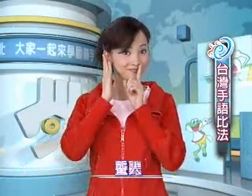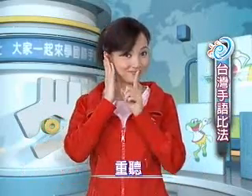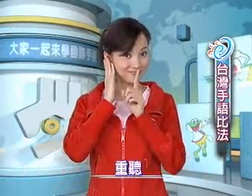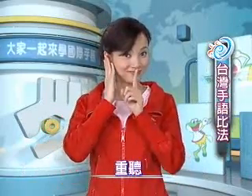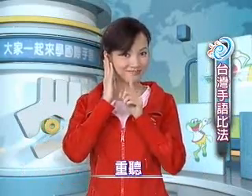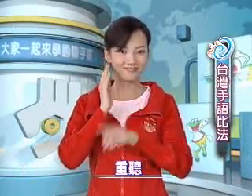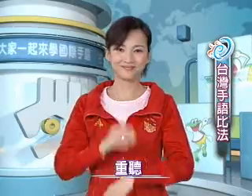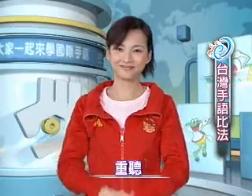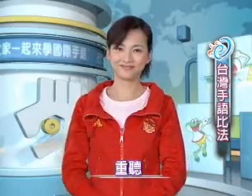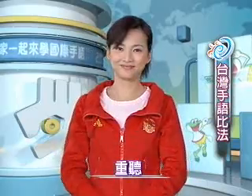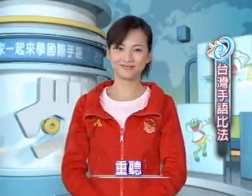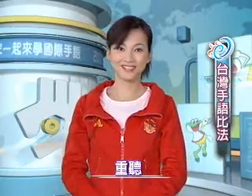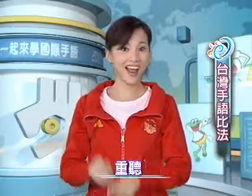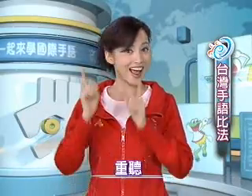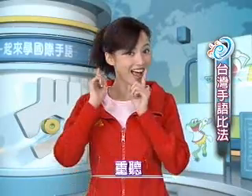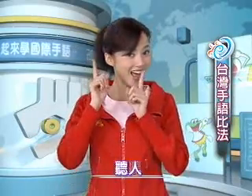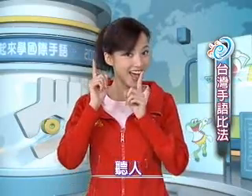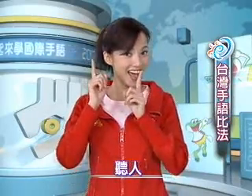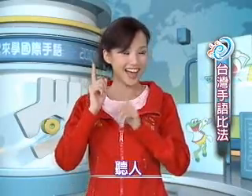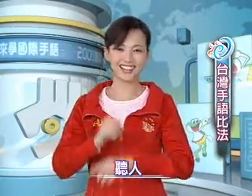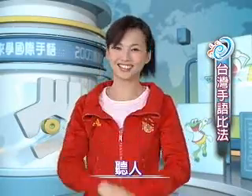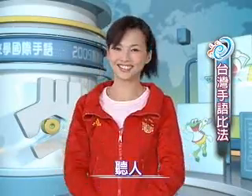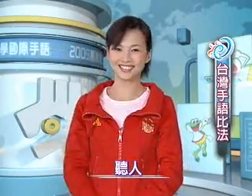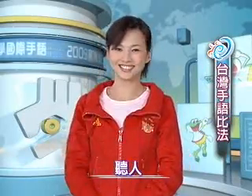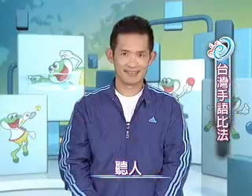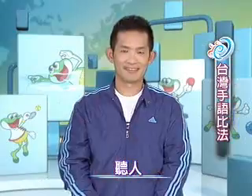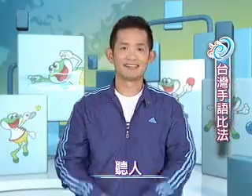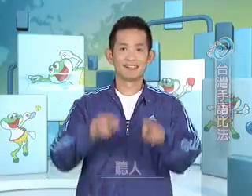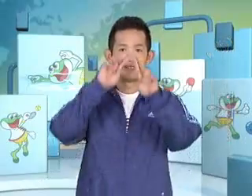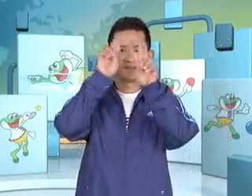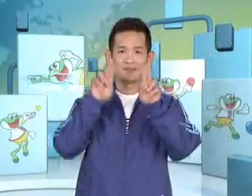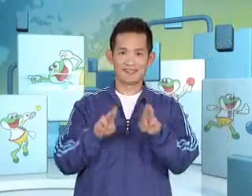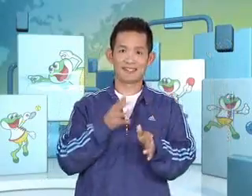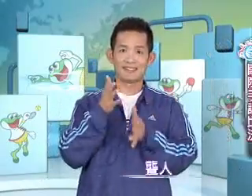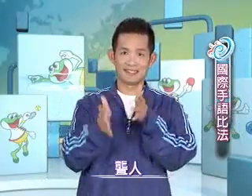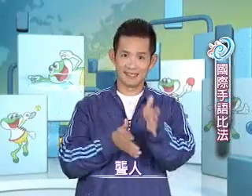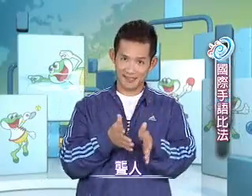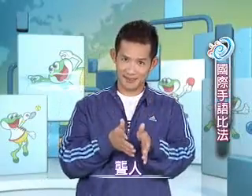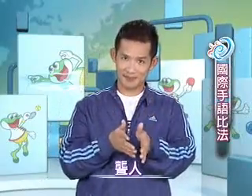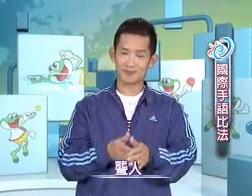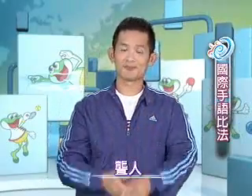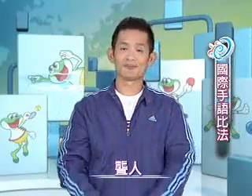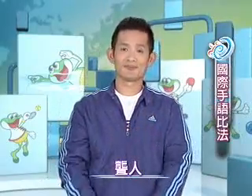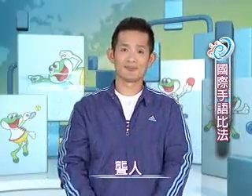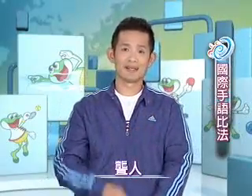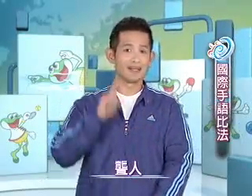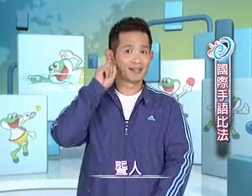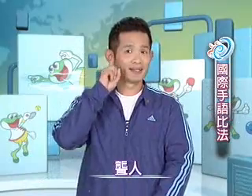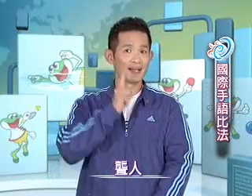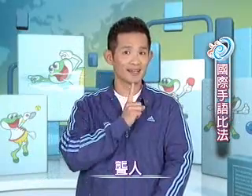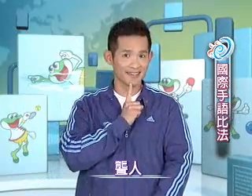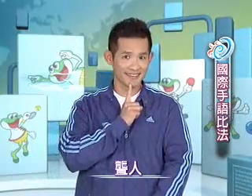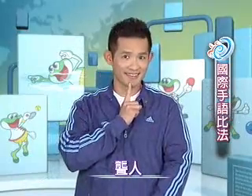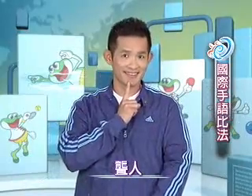众听听人国际手语的笔法龙人